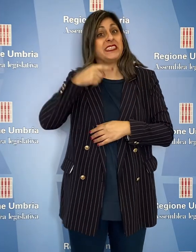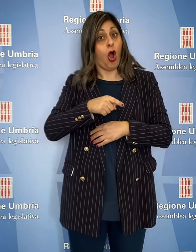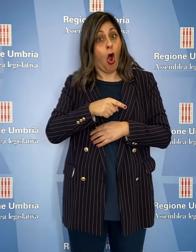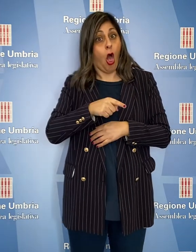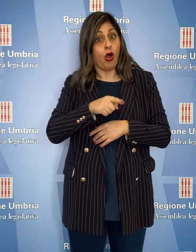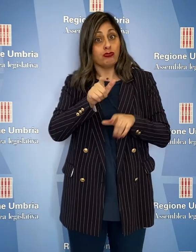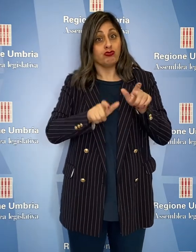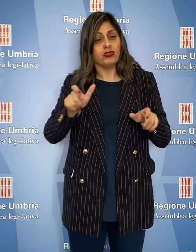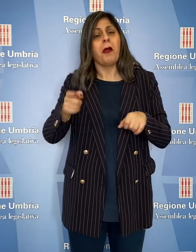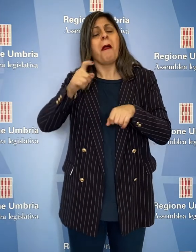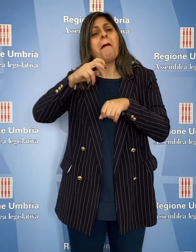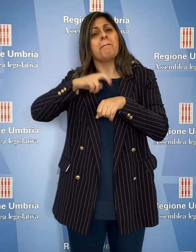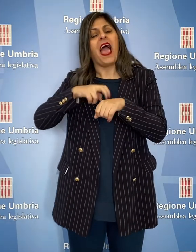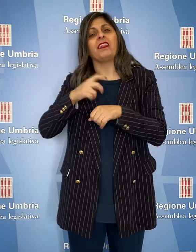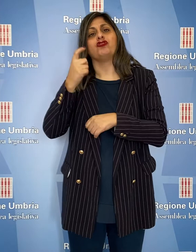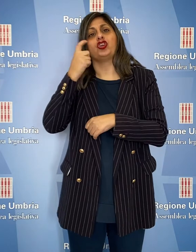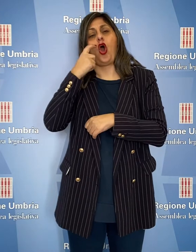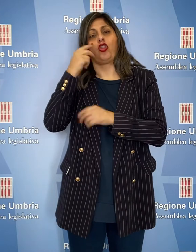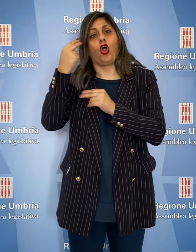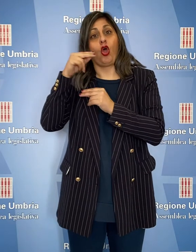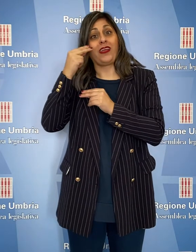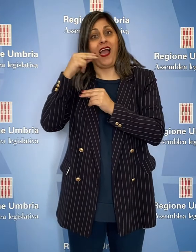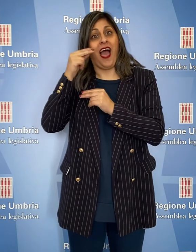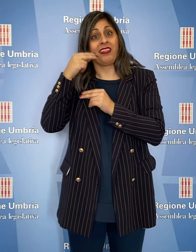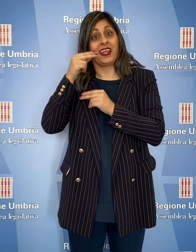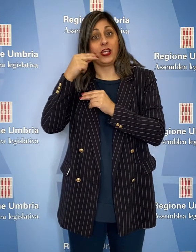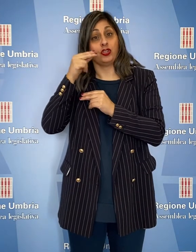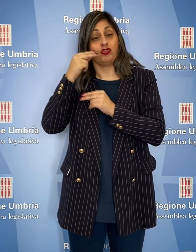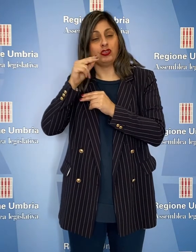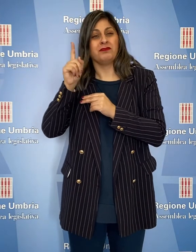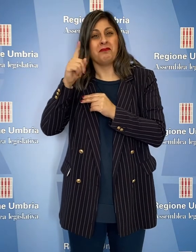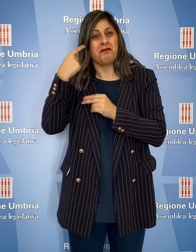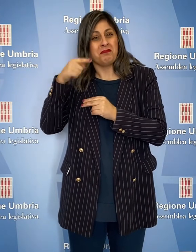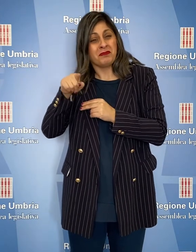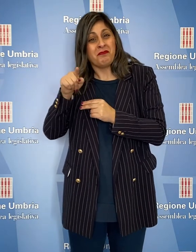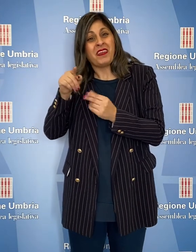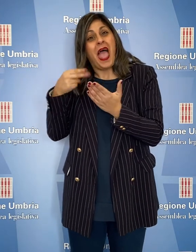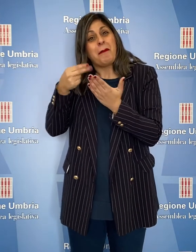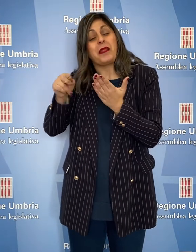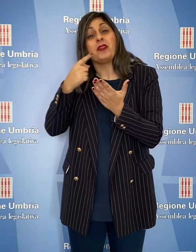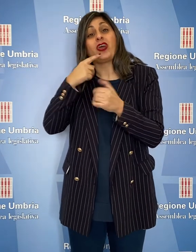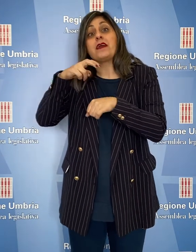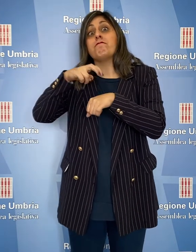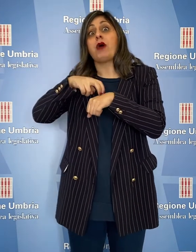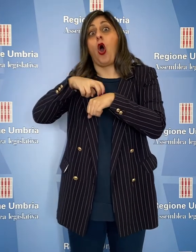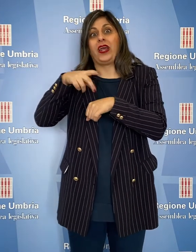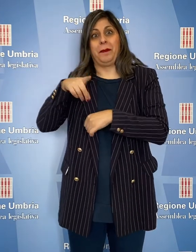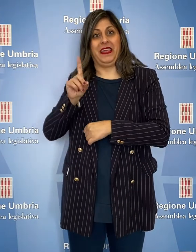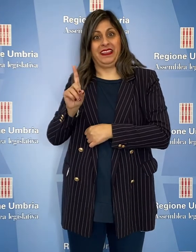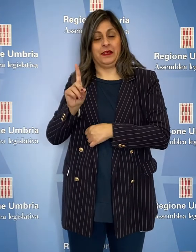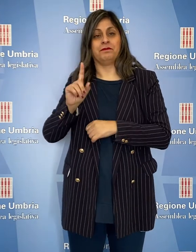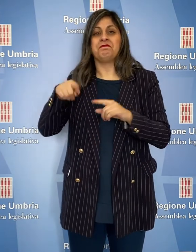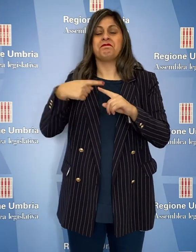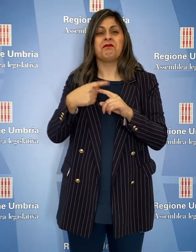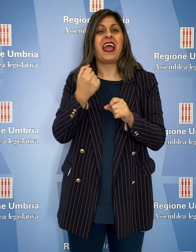farmacisti, psicologi e medici odontogliatrici, emendamento di Bori, Partito Democratico,